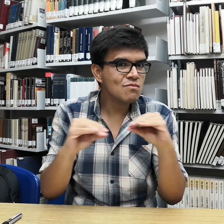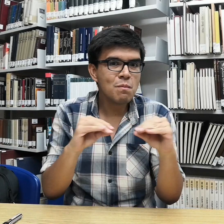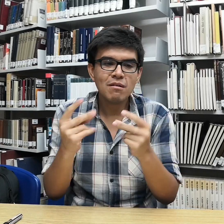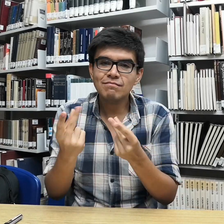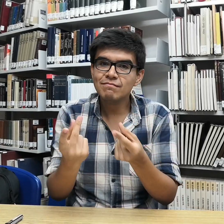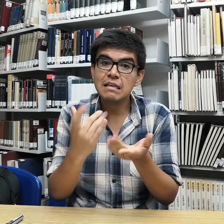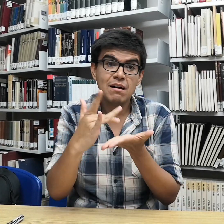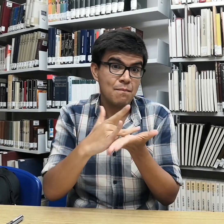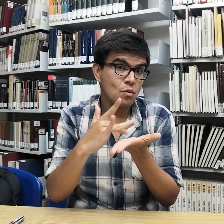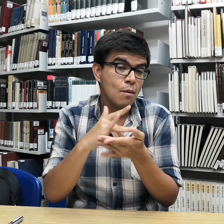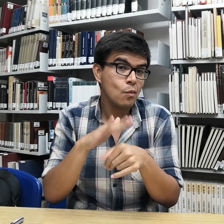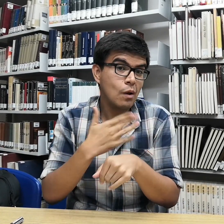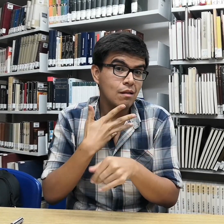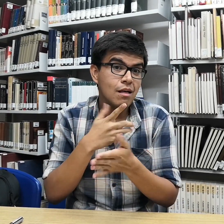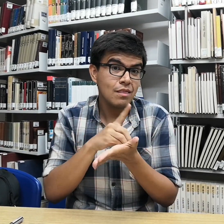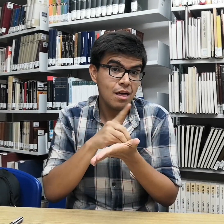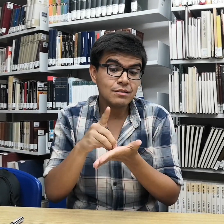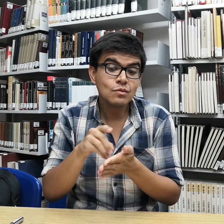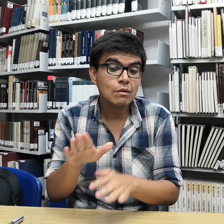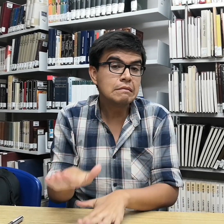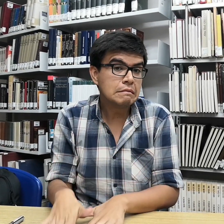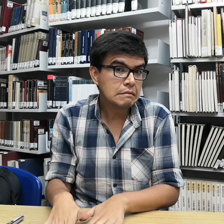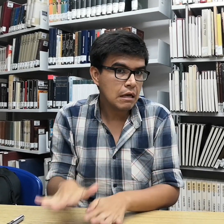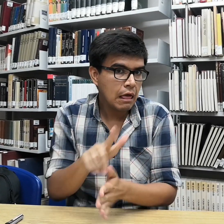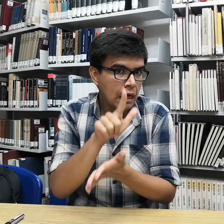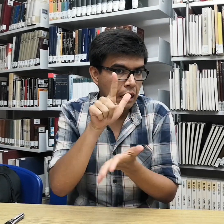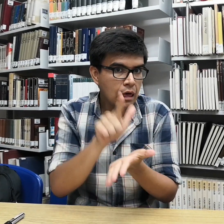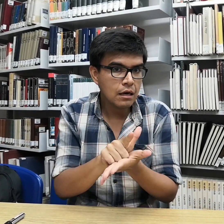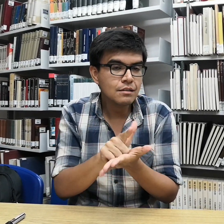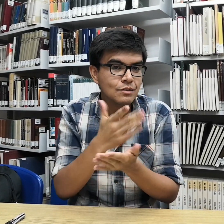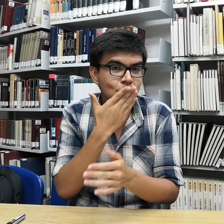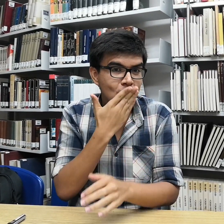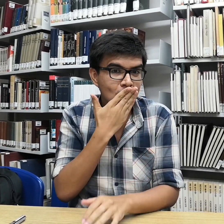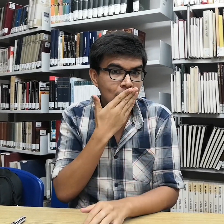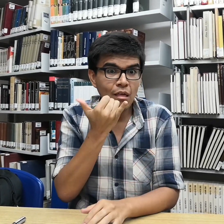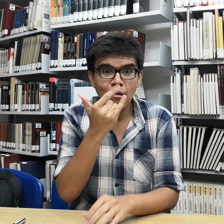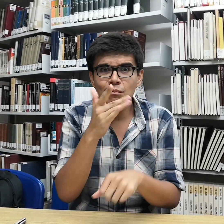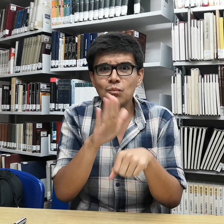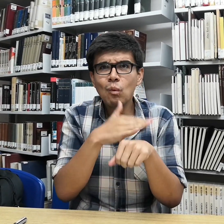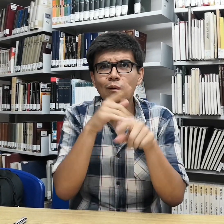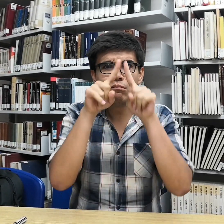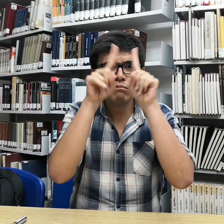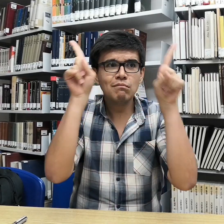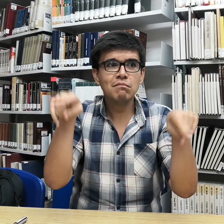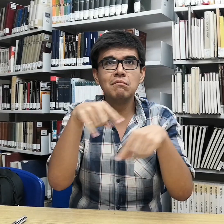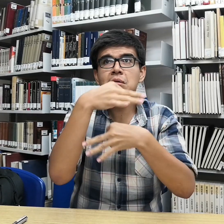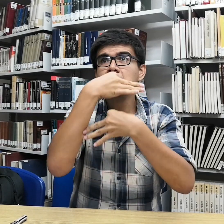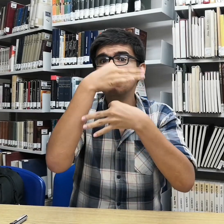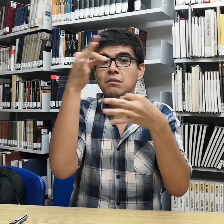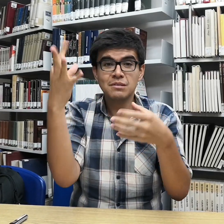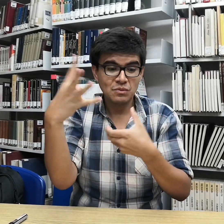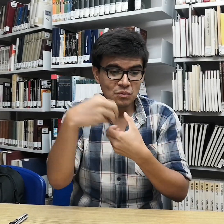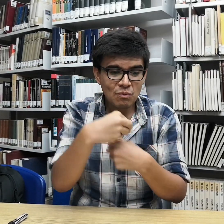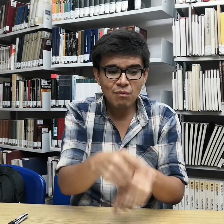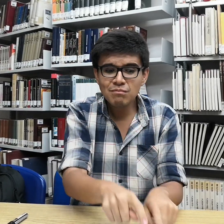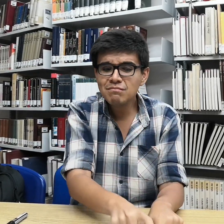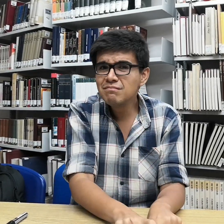Quienes necesitan moverse para buscar el apoyo. mi derecho y está por ley porque él ha anunciado